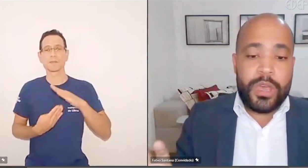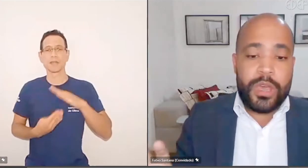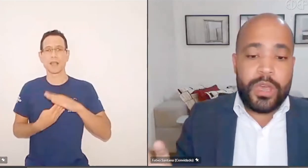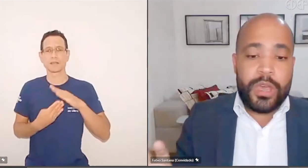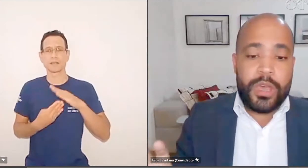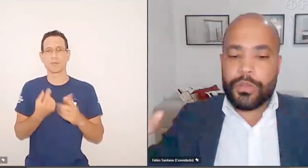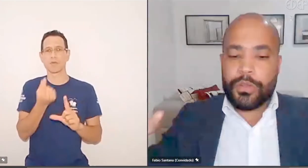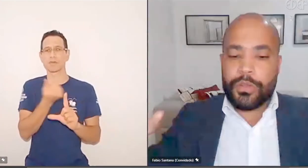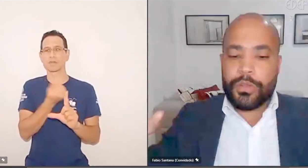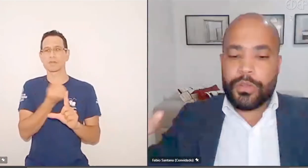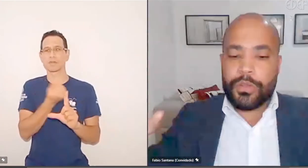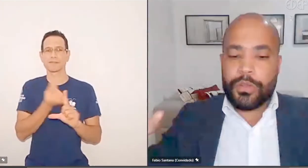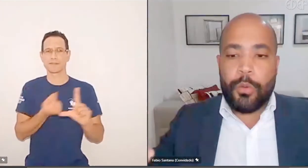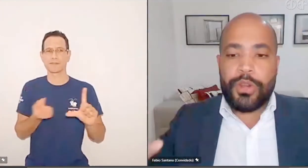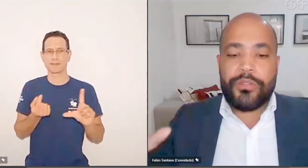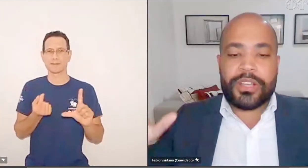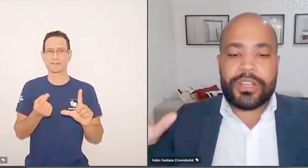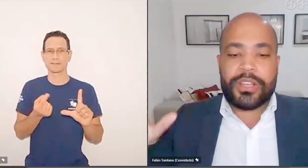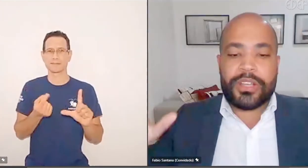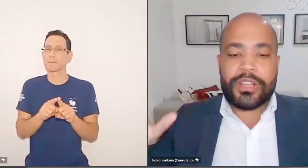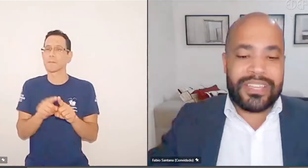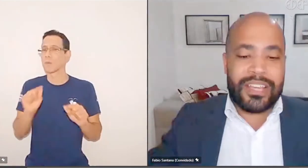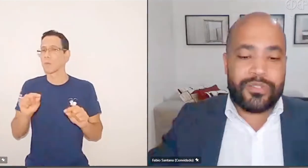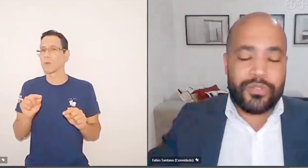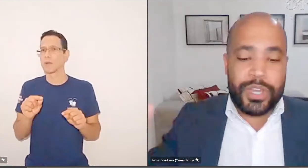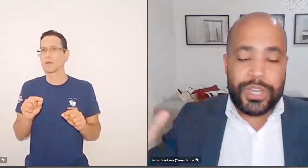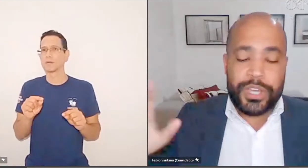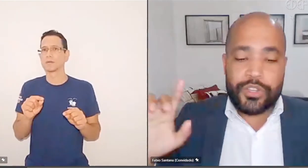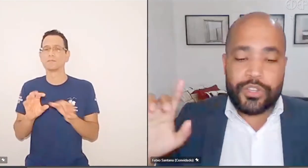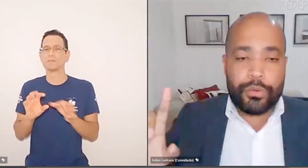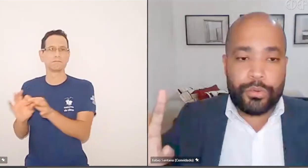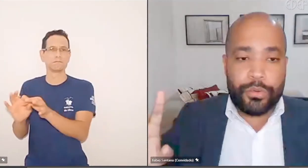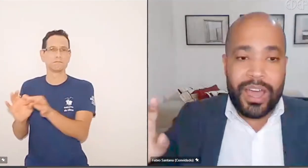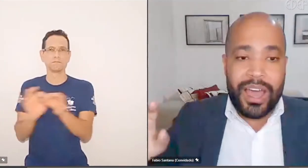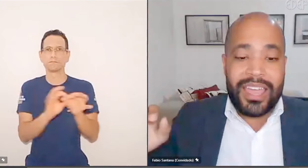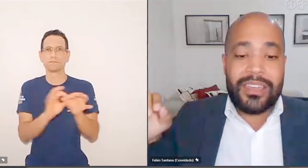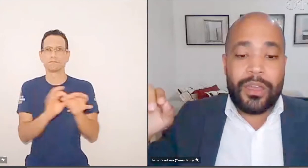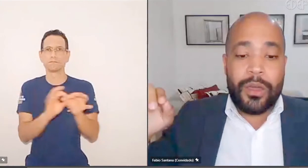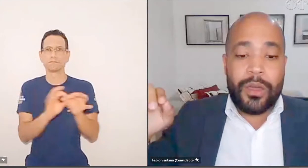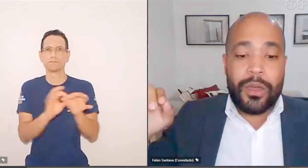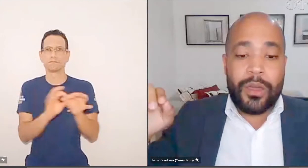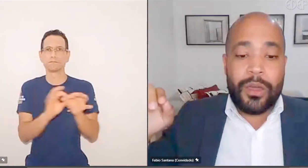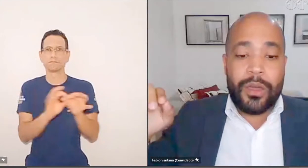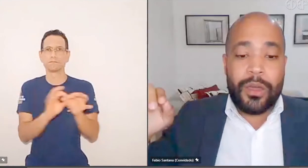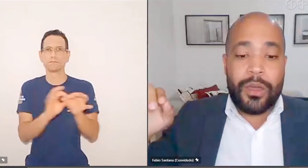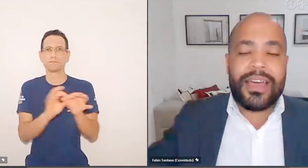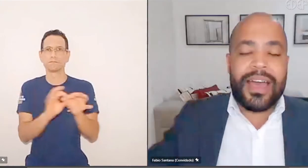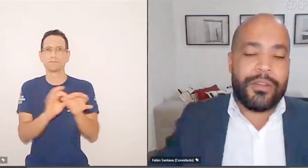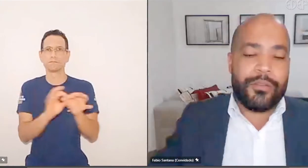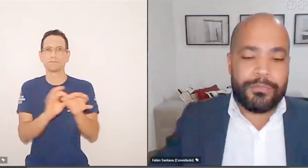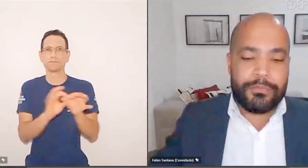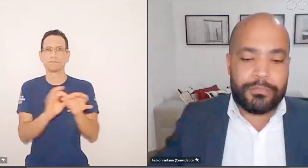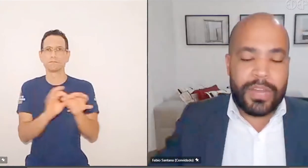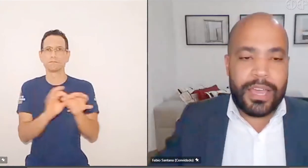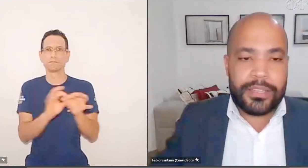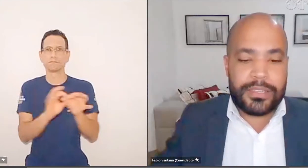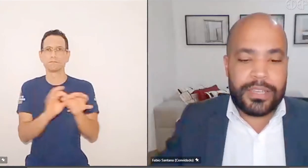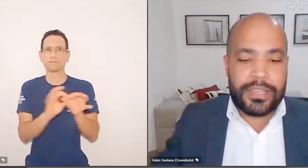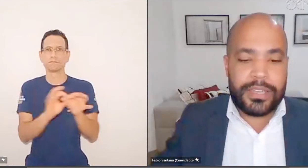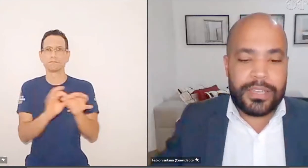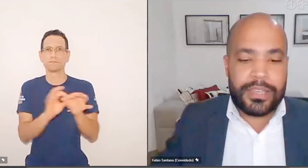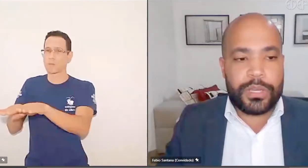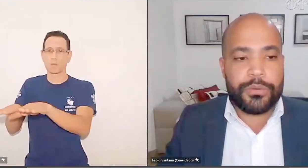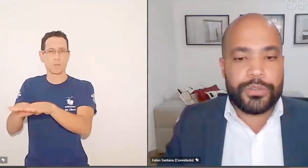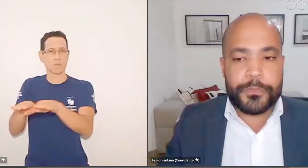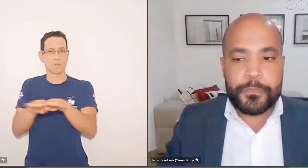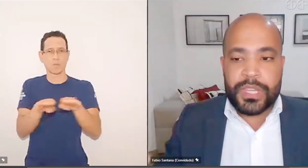e, ao mesmo tempo, do outro lado, a universalização do acesso e, sobretudo, aí, o acesso igualitário a